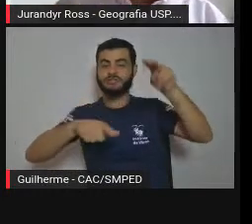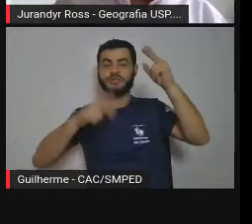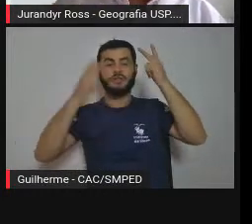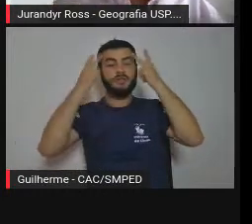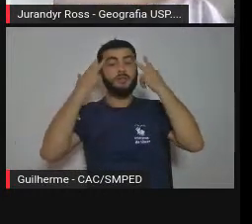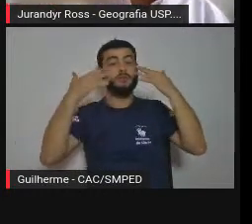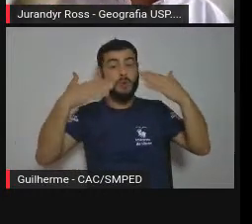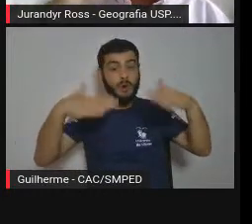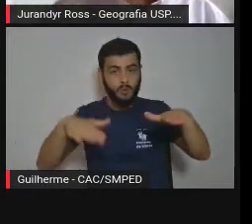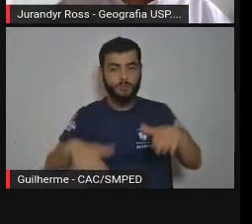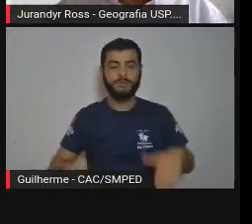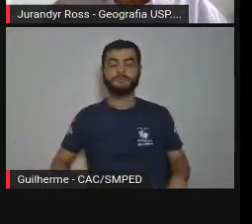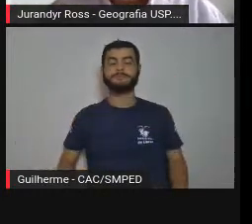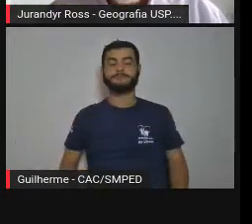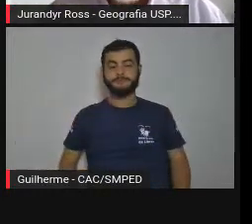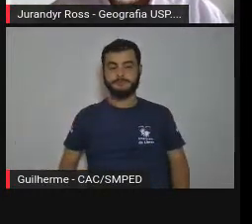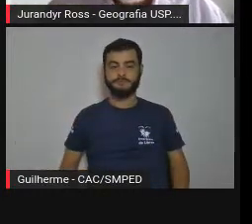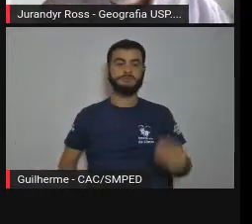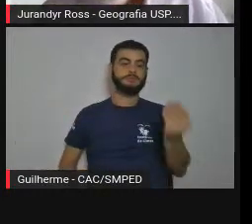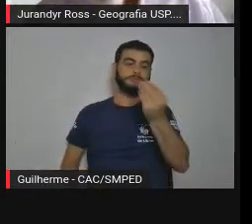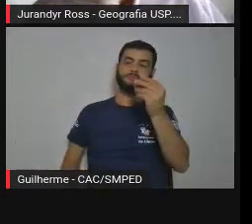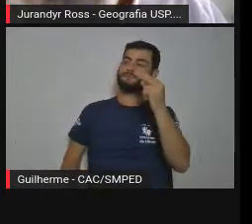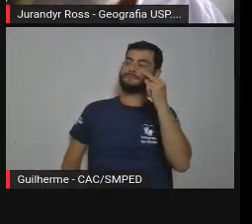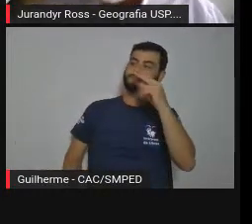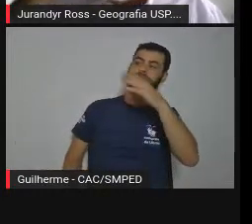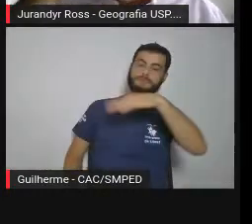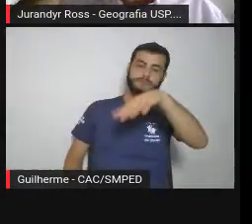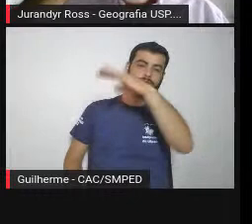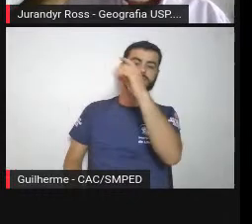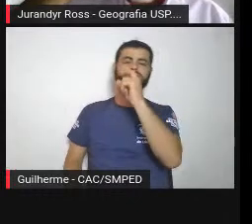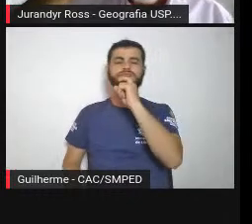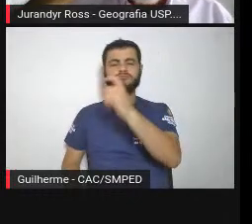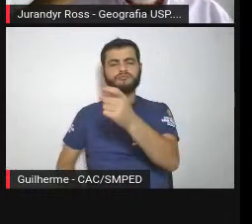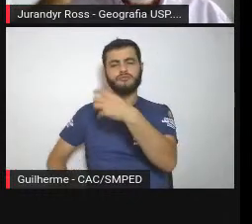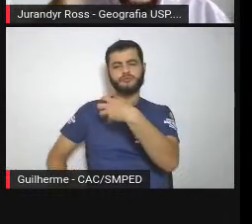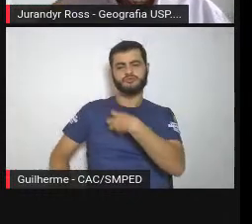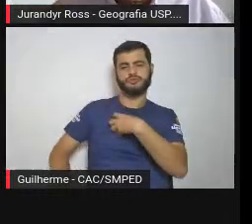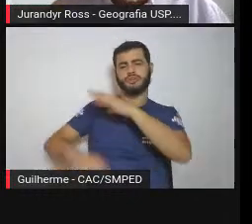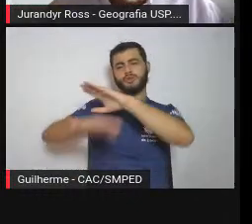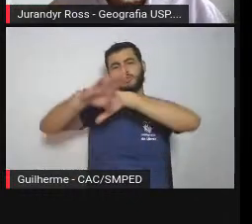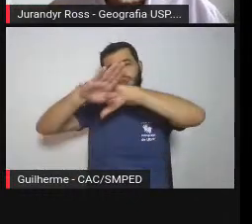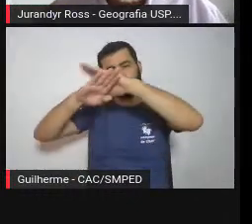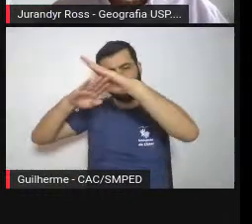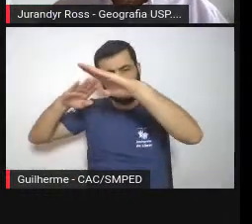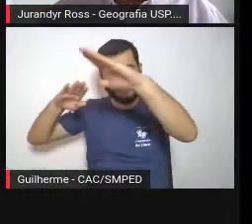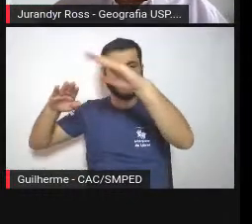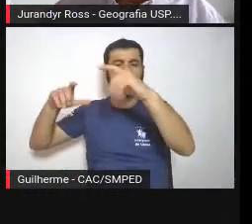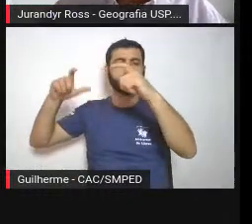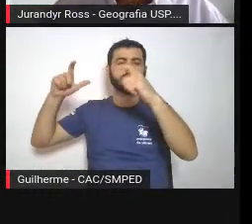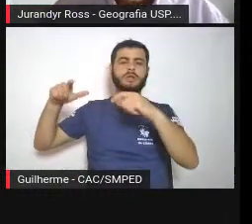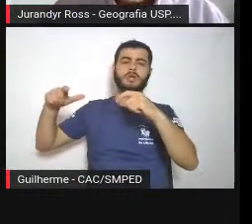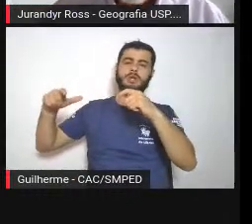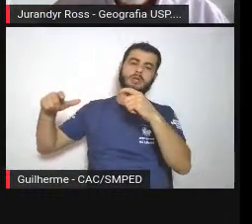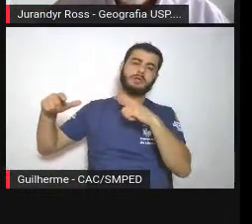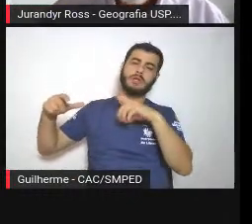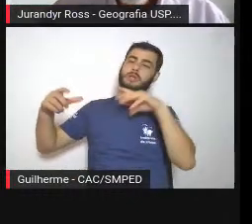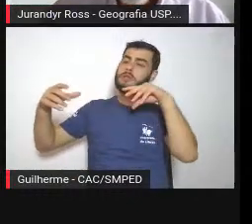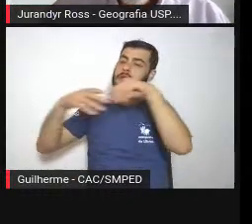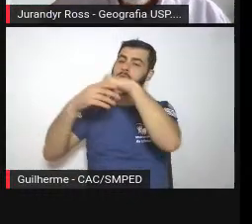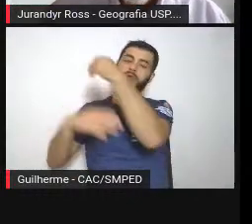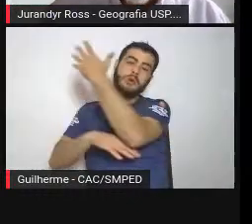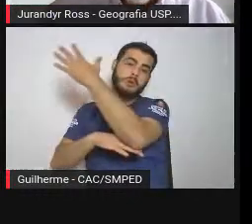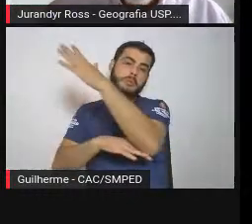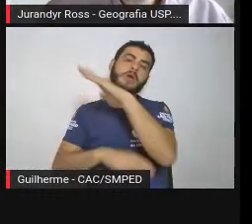a estrada, o caminho que sobe, as trilhas no meio da mata, né? São efeitos da paisagem cultural.